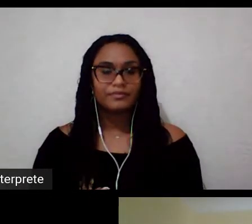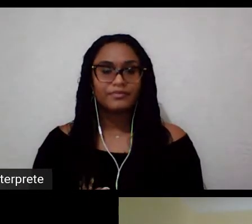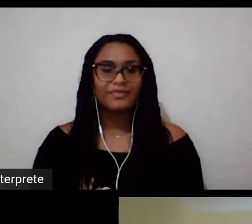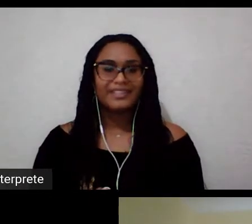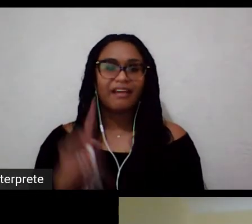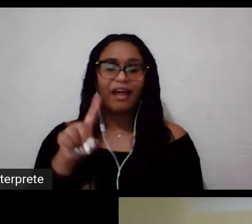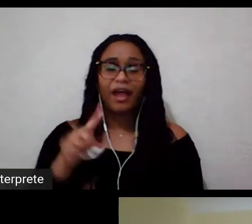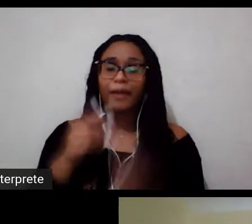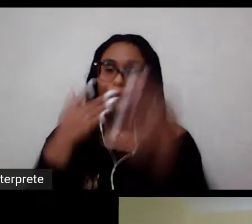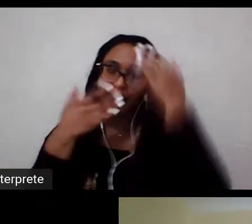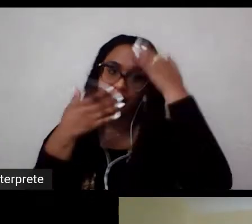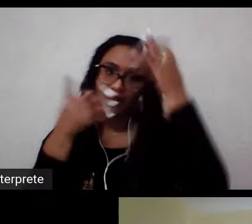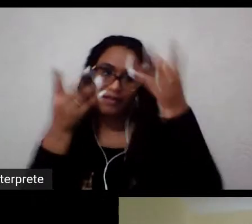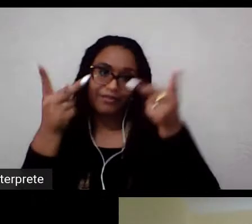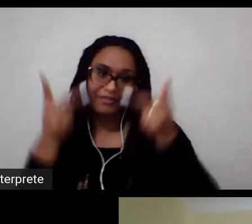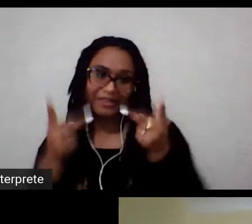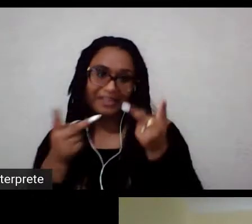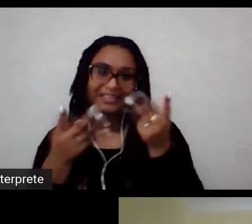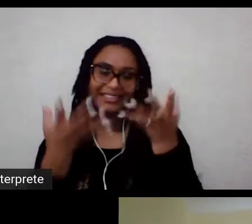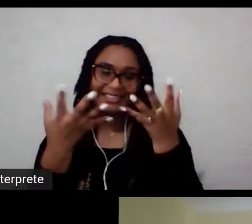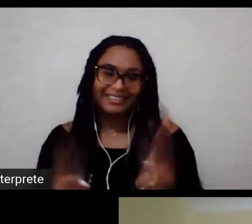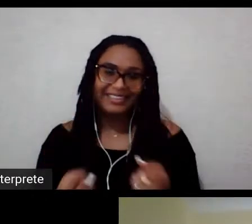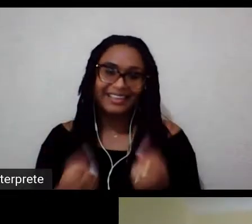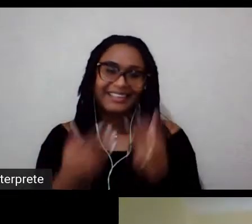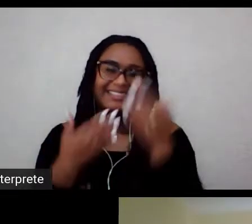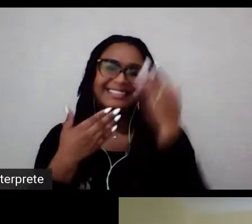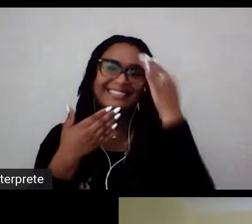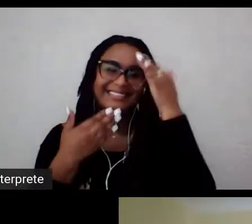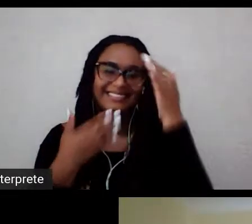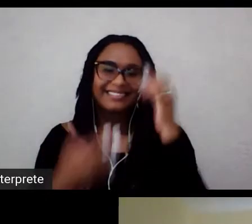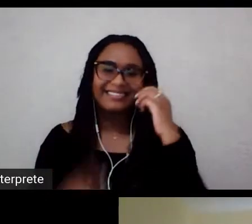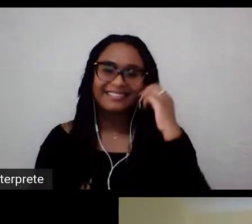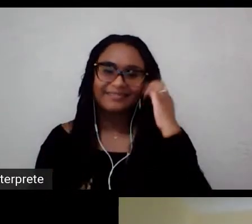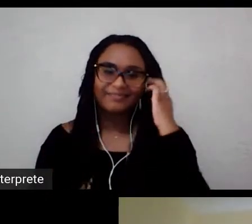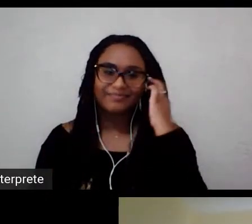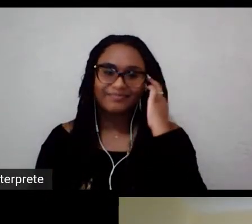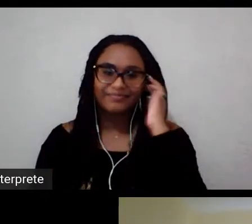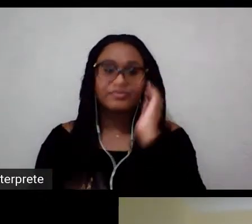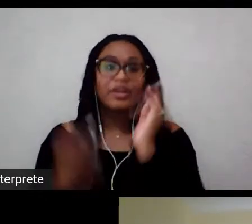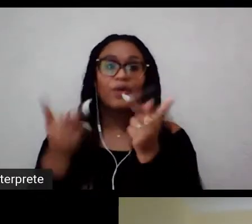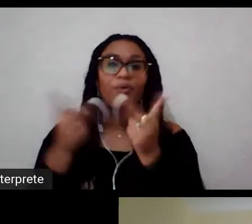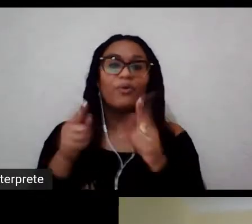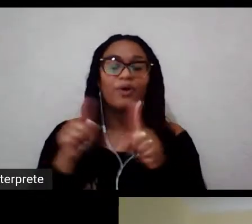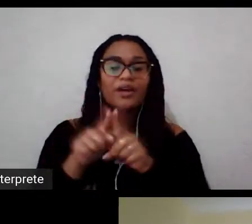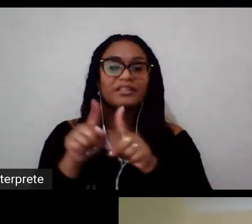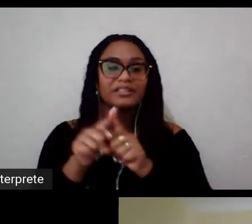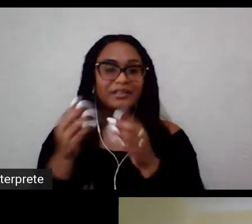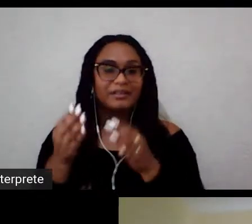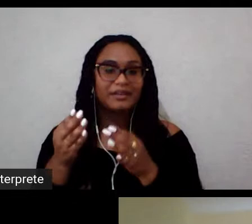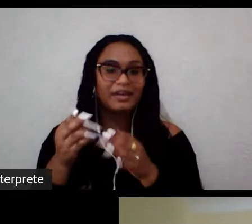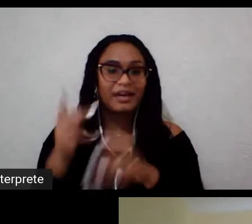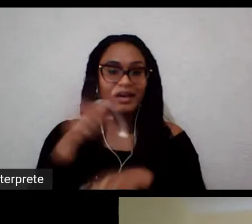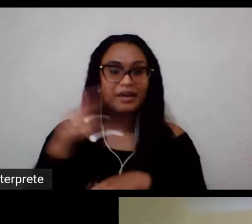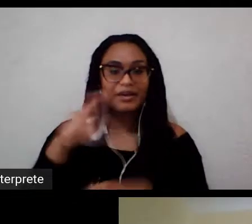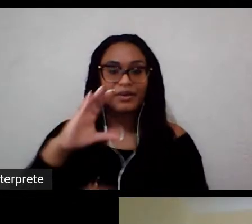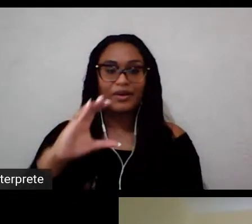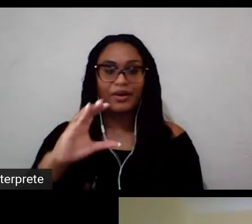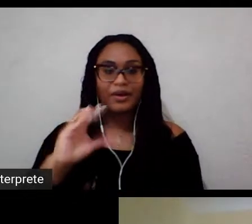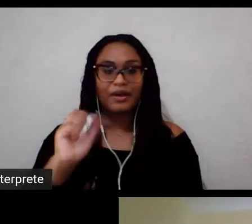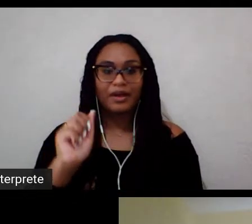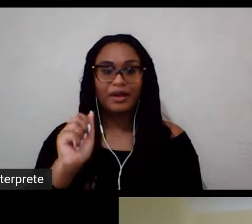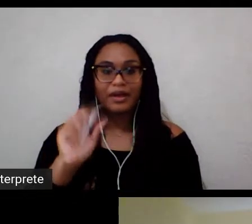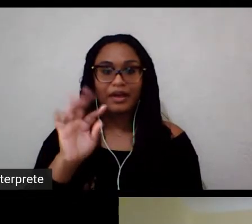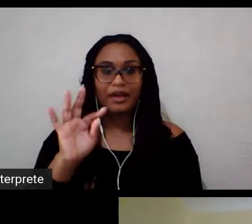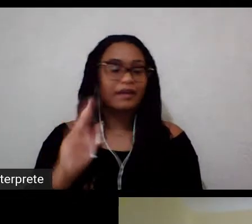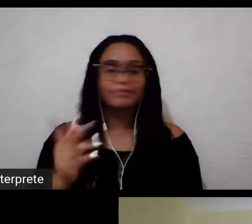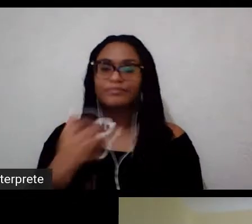contigo nesse momento. Gostaria de chamar também a professora Kátia Rubio, professora associada